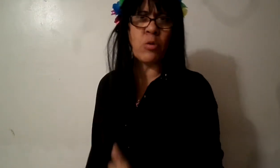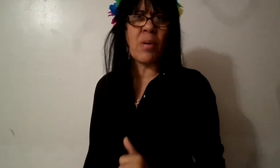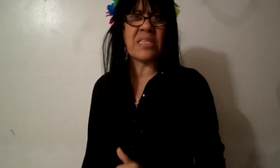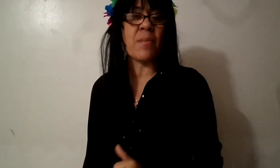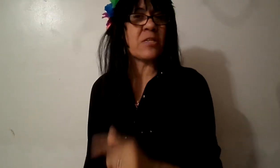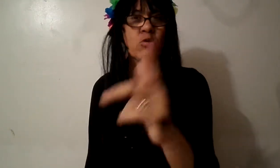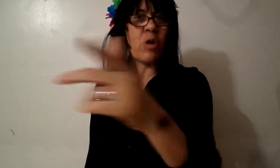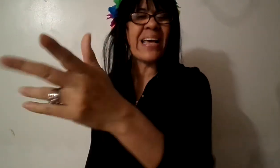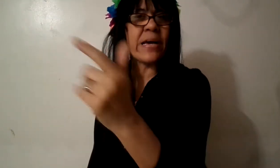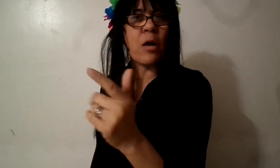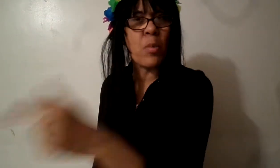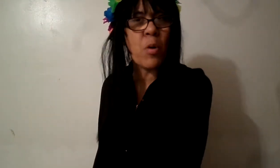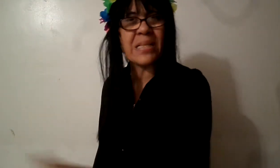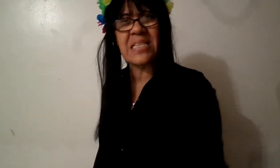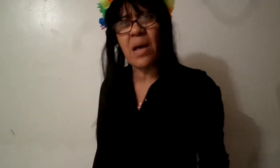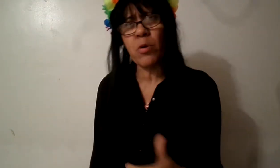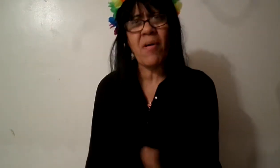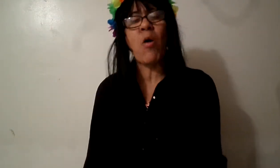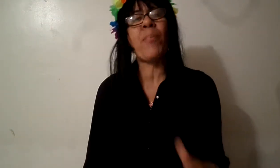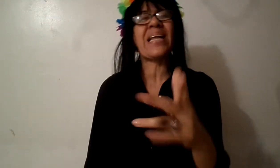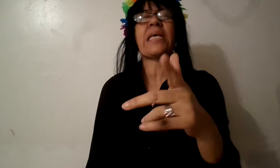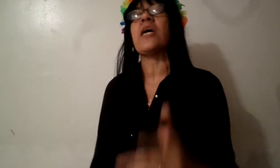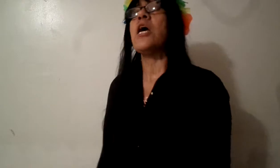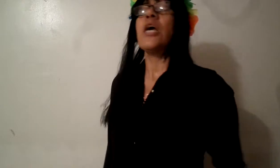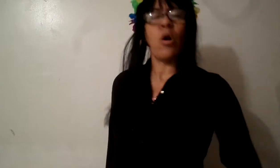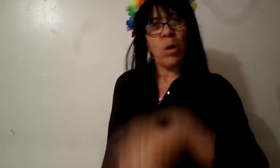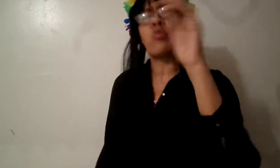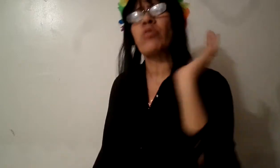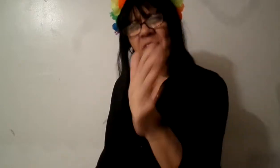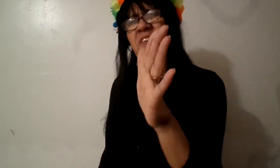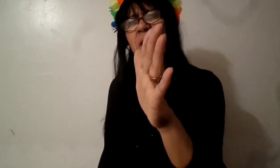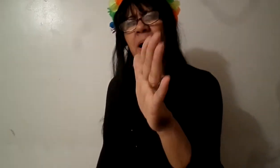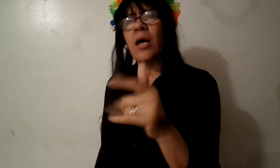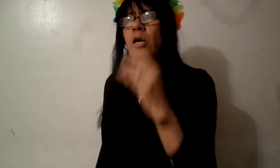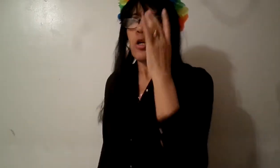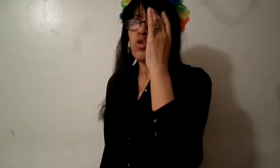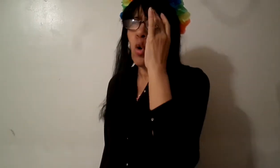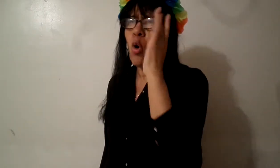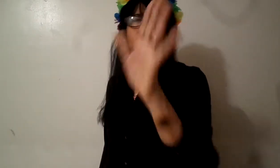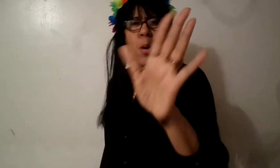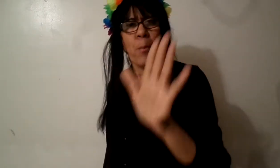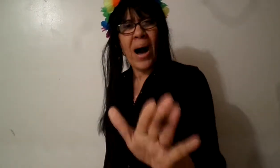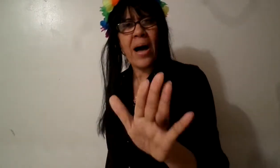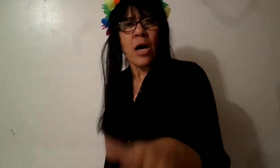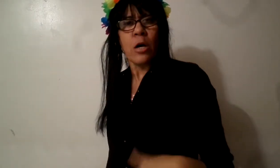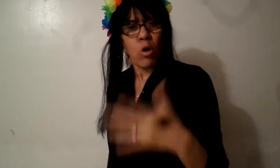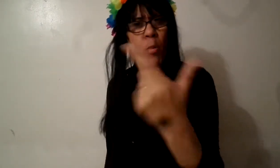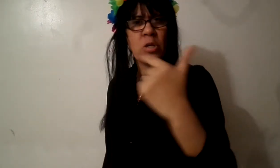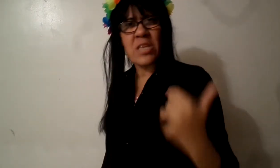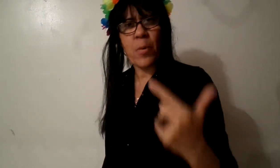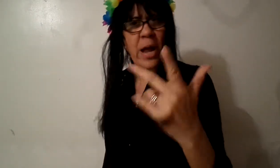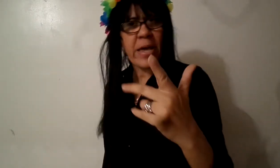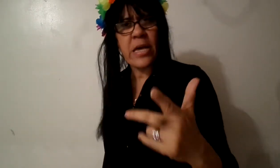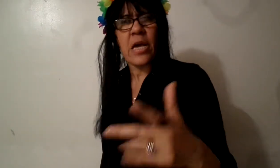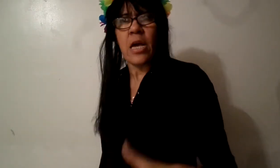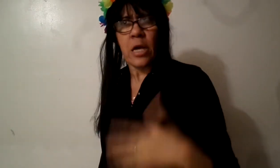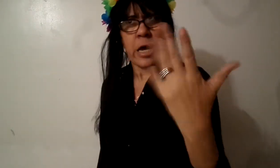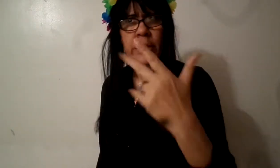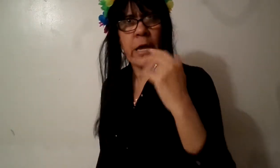nuevas de salvación a quien a lo mismo que están saludados espérate que cuando tú te enfermas tú vas como dice por ahí a